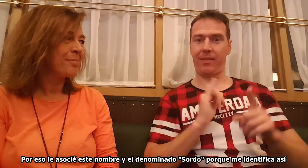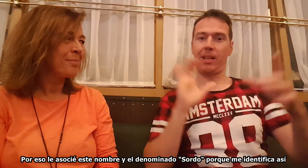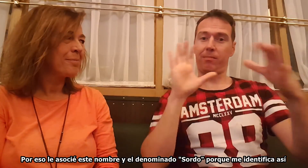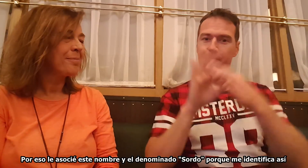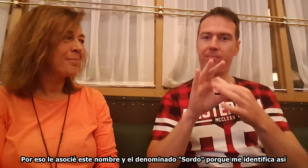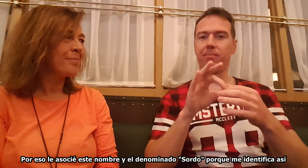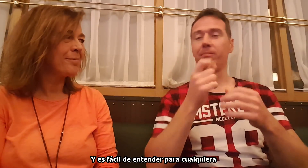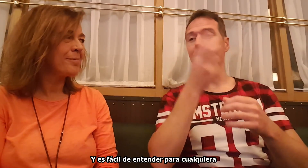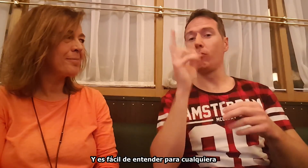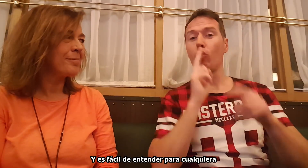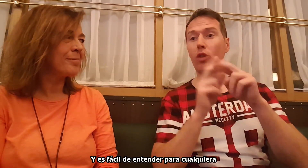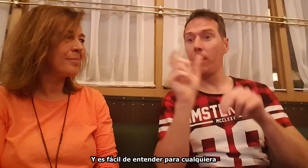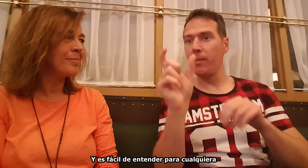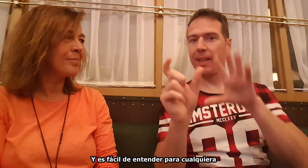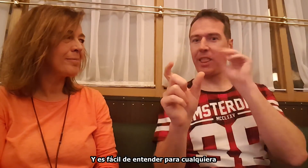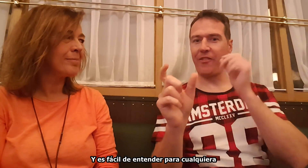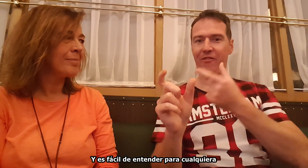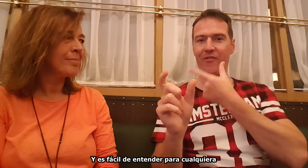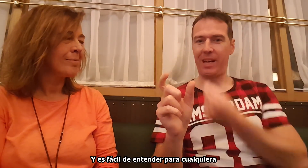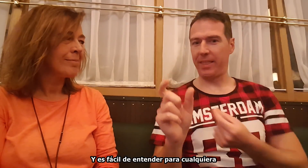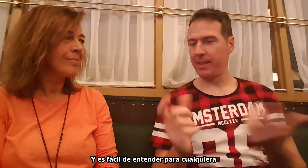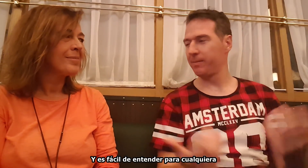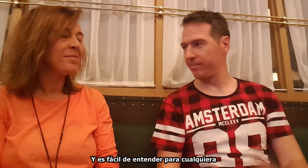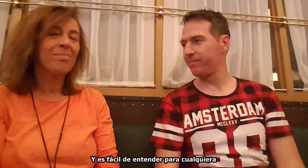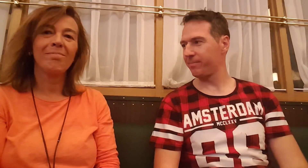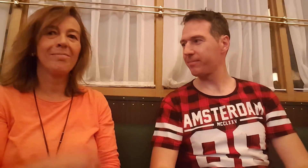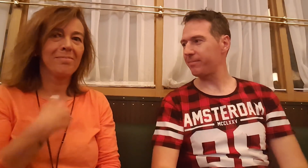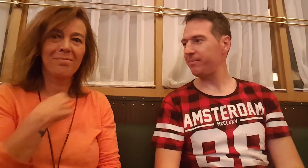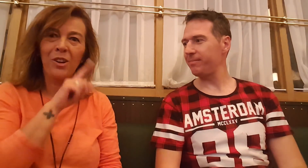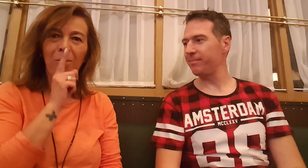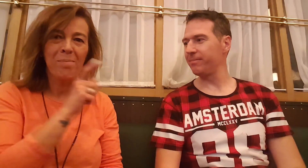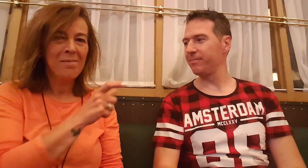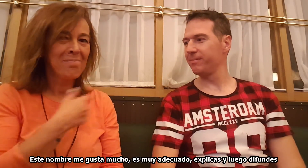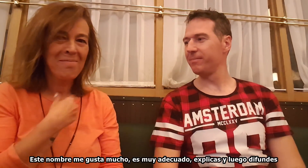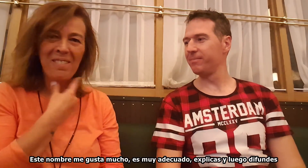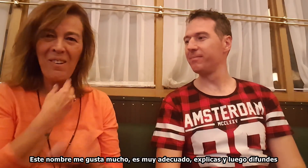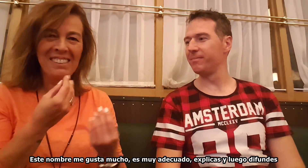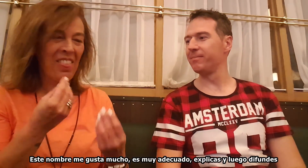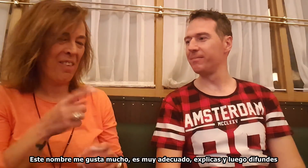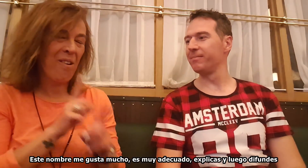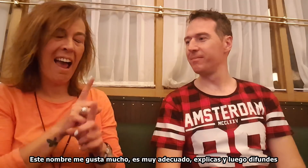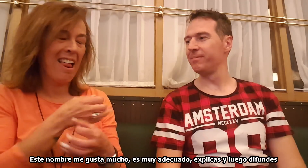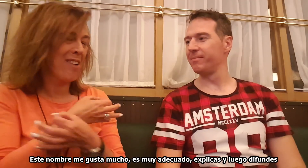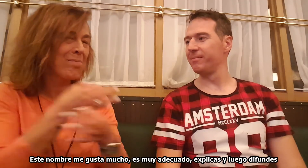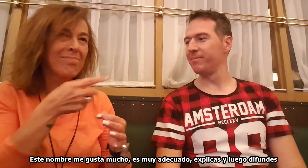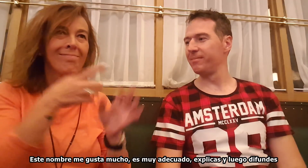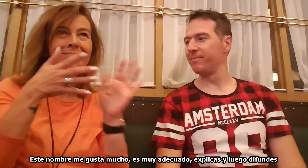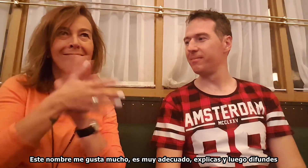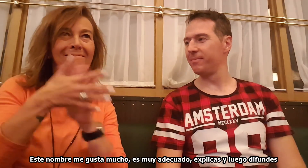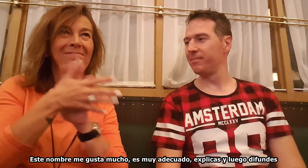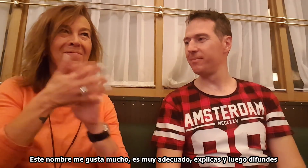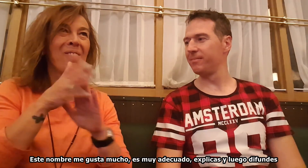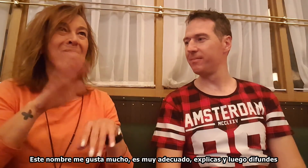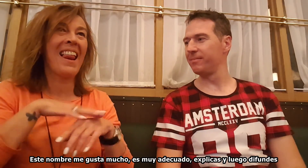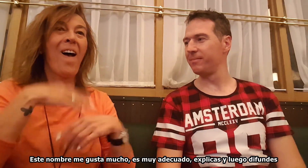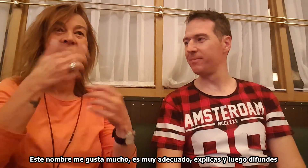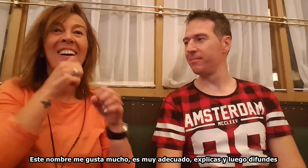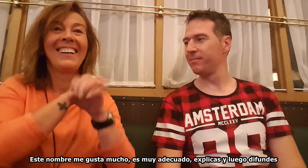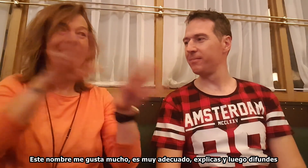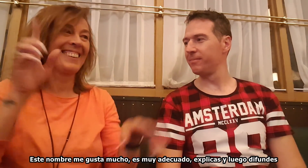identifica y es fácil de entender para cualquiera. Este nombre me gusta mucho, es muy adecuado. Te explicas y luego